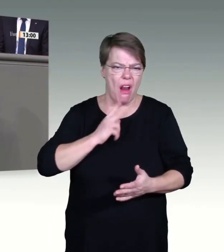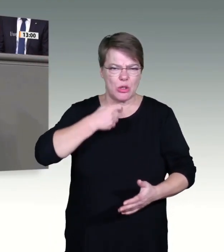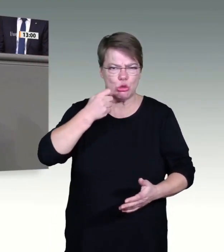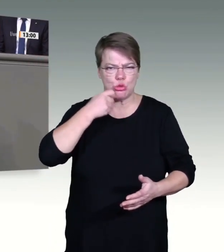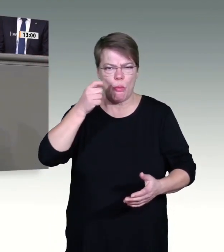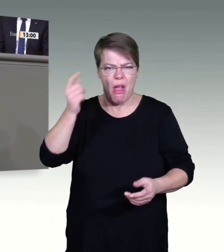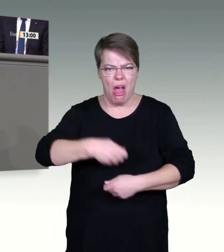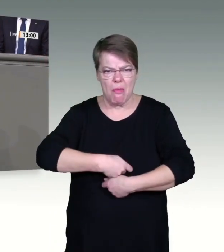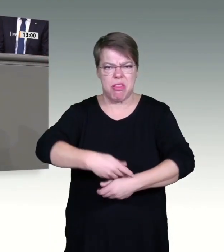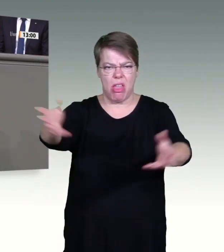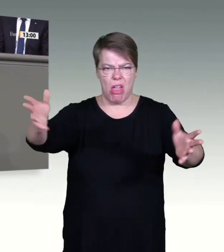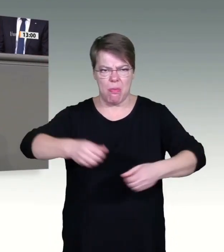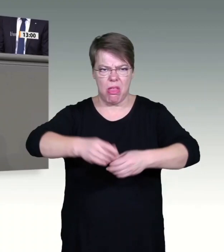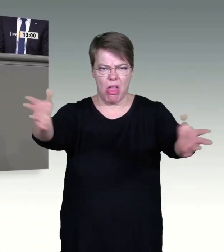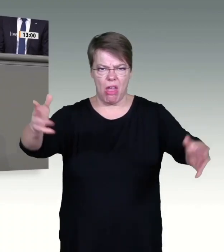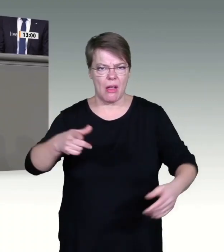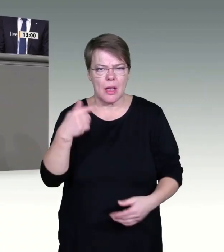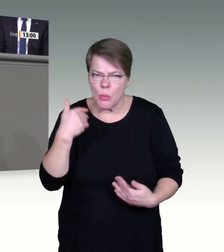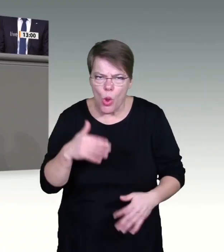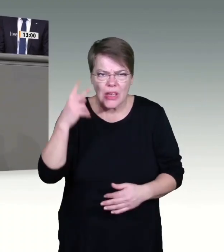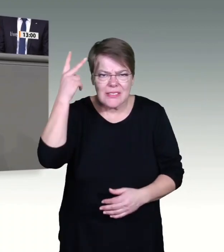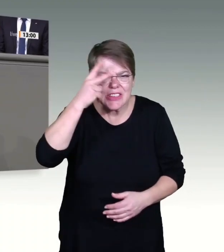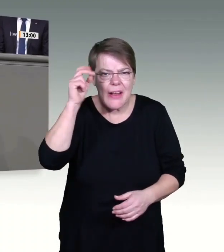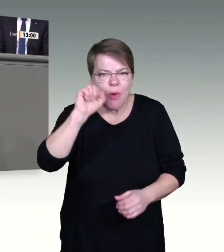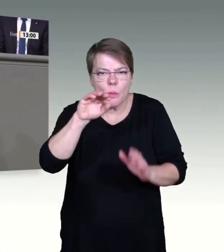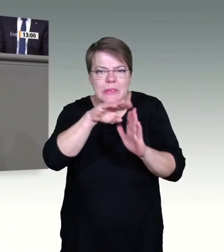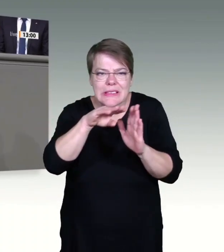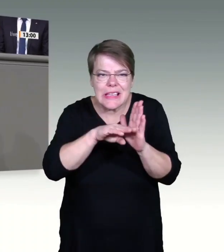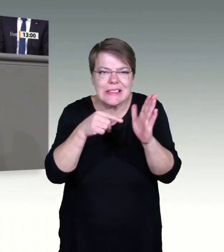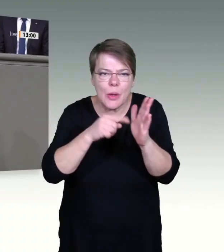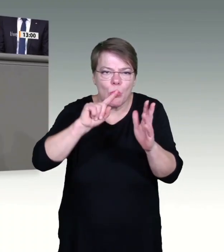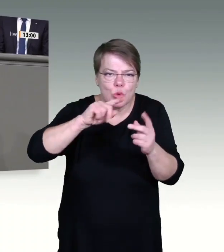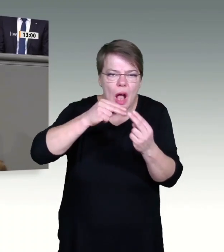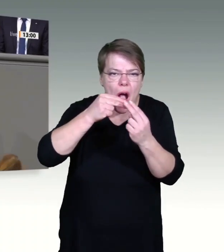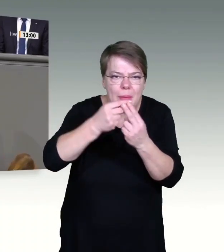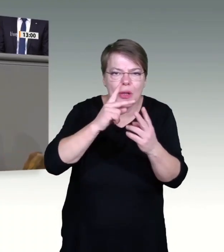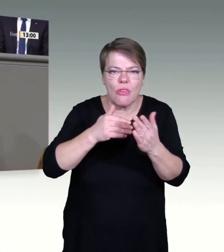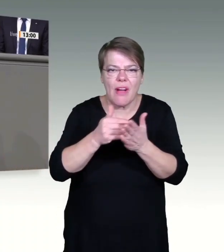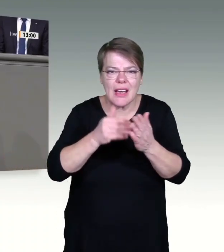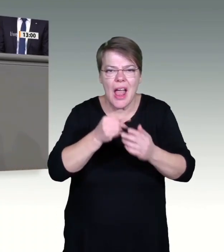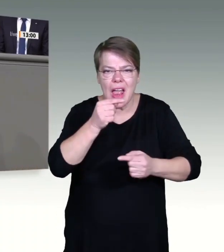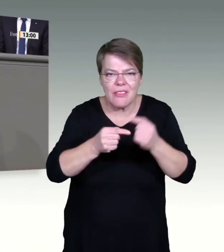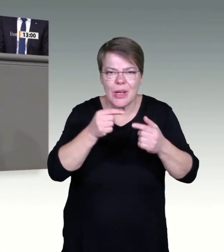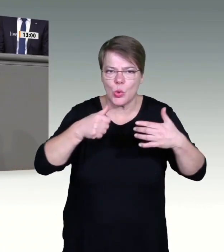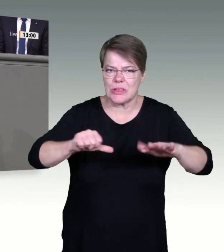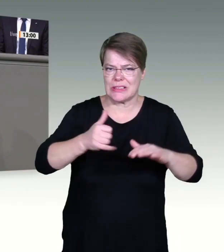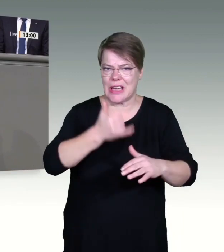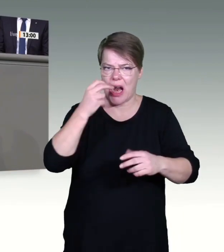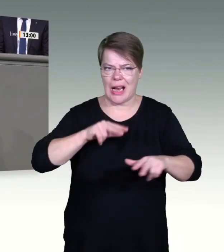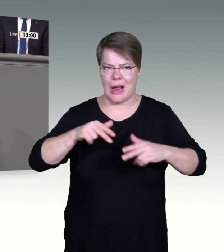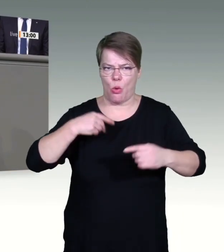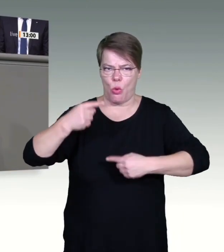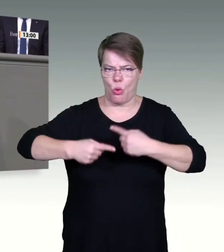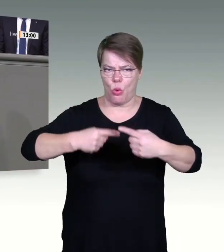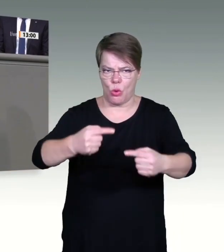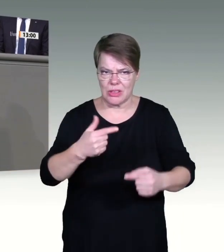geschäftsführend in der Bundesregierung, regierend in den Ländern und sich hinstellen können und zu sagen, andere seien daran schuld, dass die Situation so gekommen